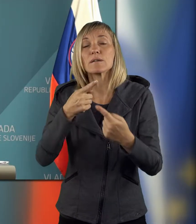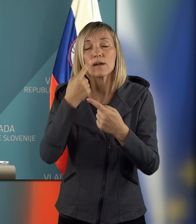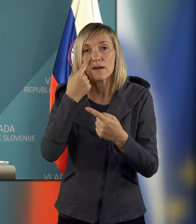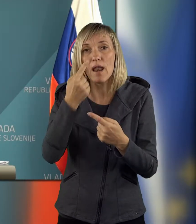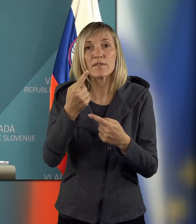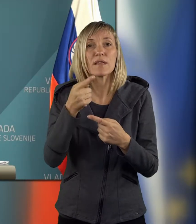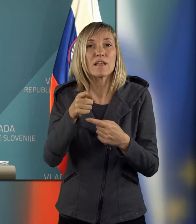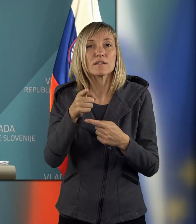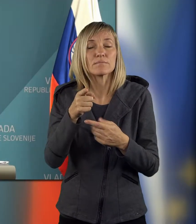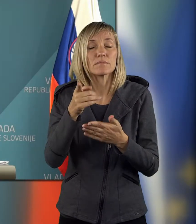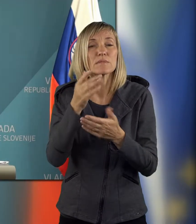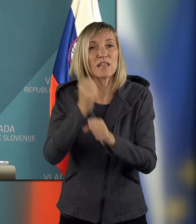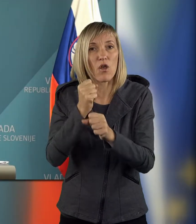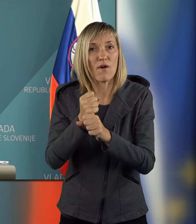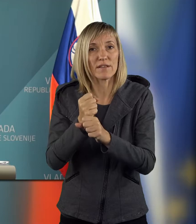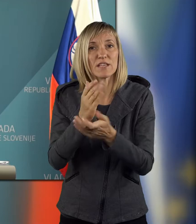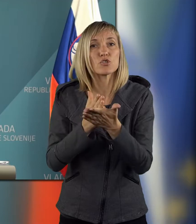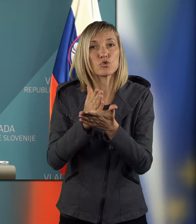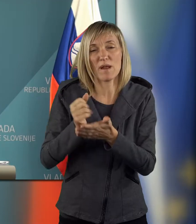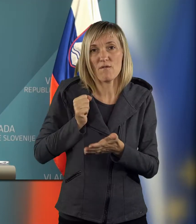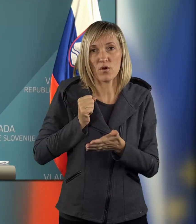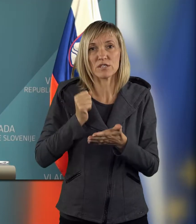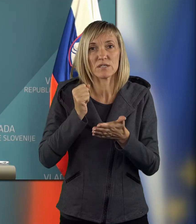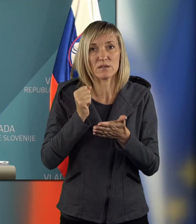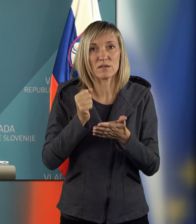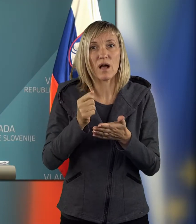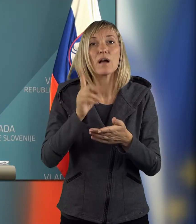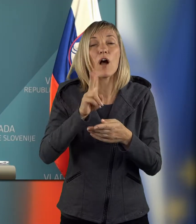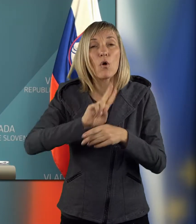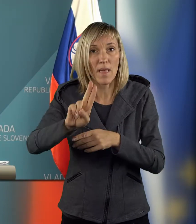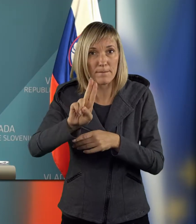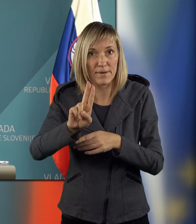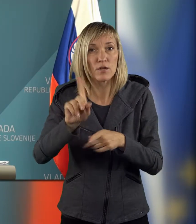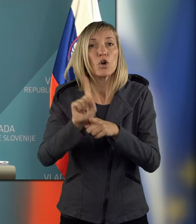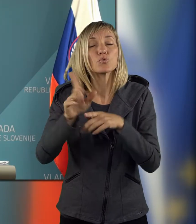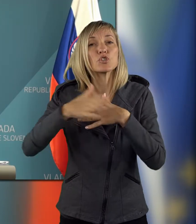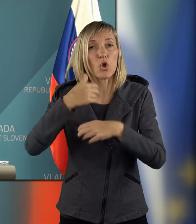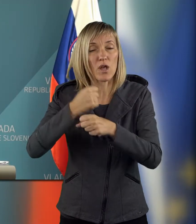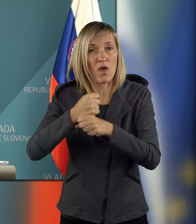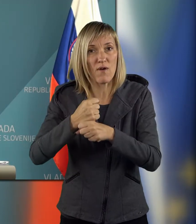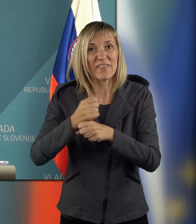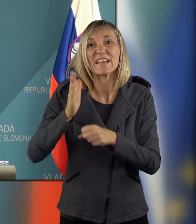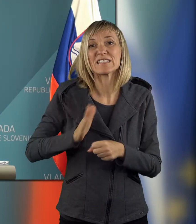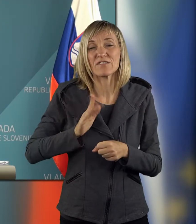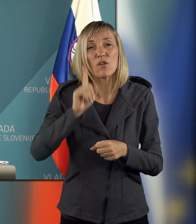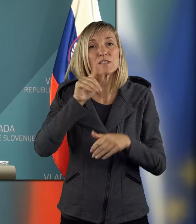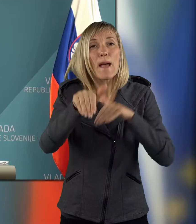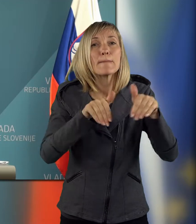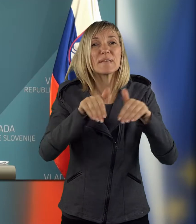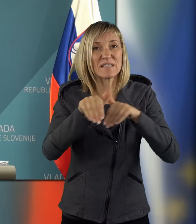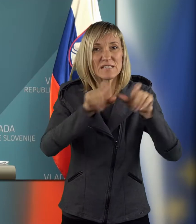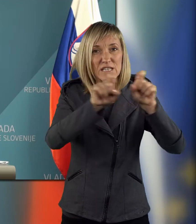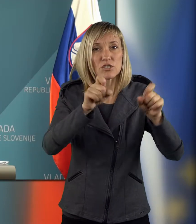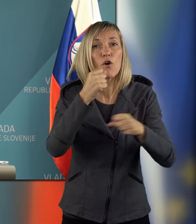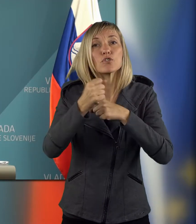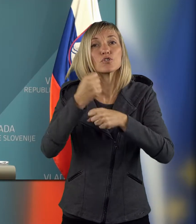zaposlitev je odpravljen. Na novo je v zakonu urejeno tudi civilno vojaško sodelovanje. Kot veste, ministrstvo sodeluje z